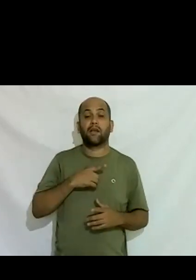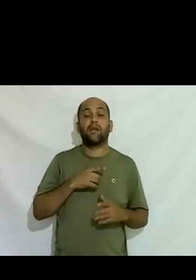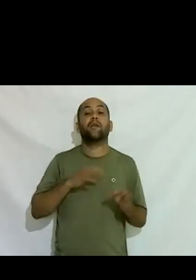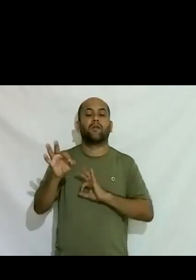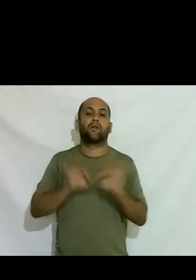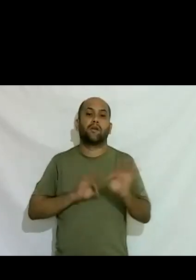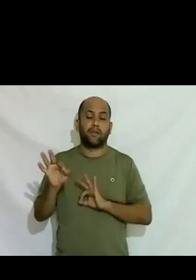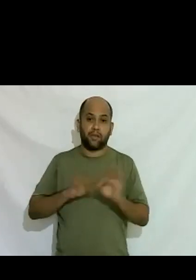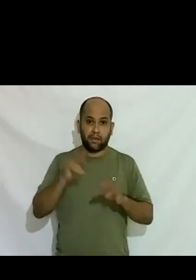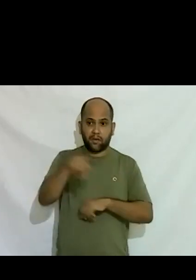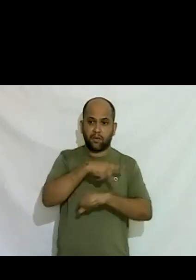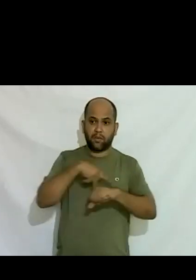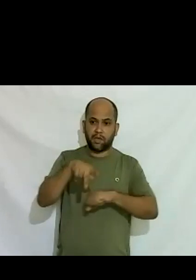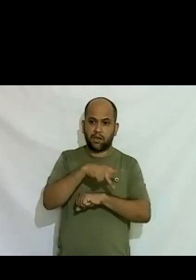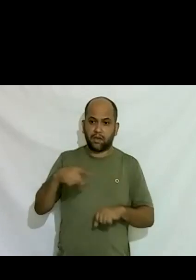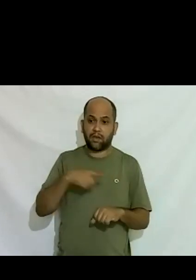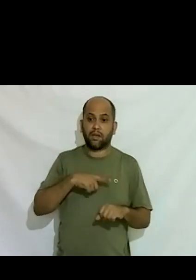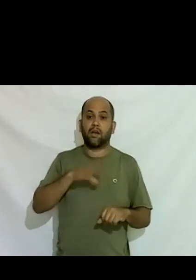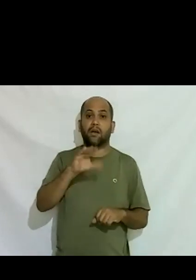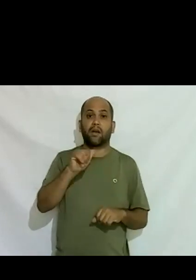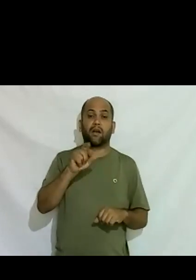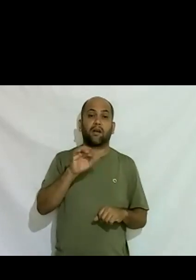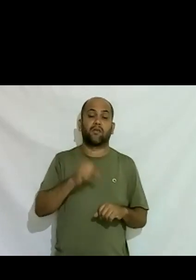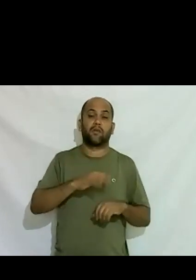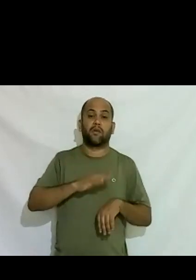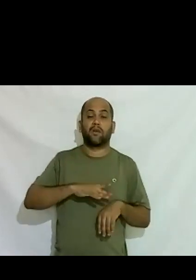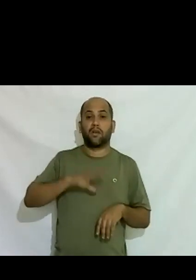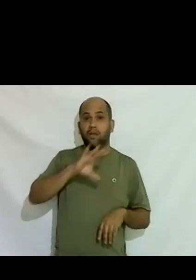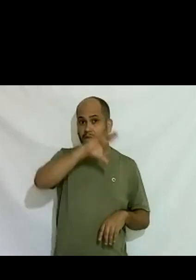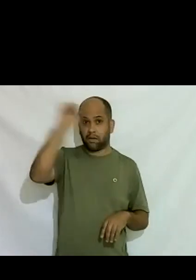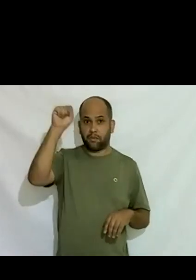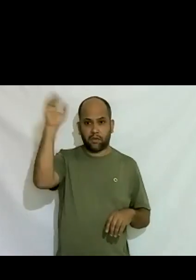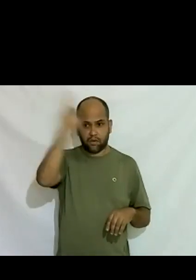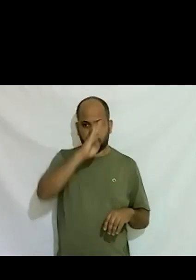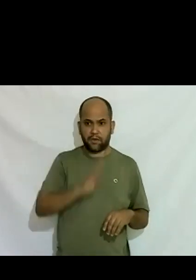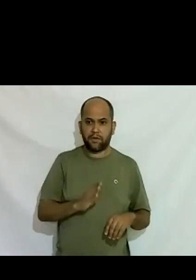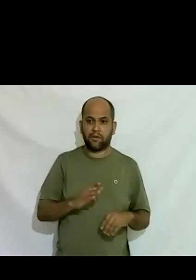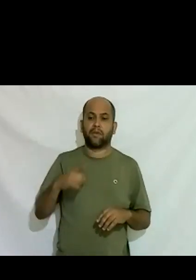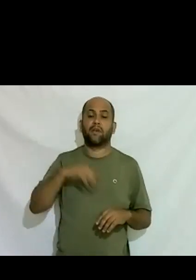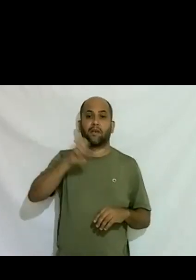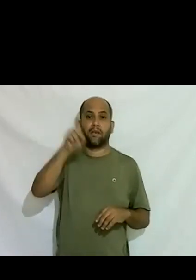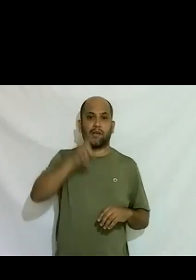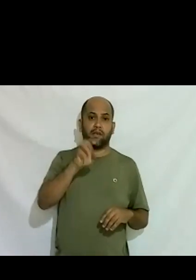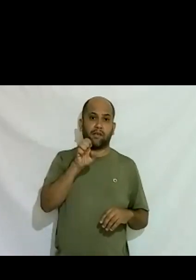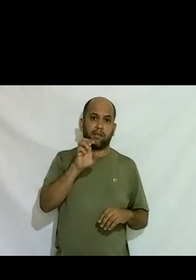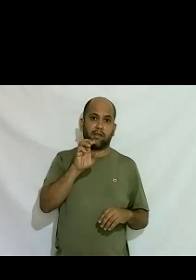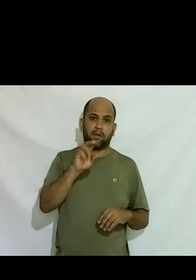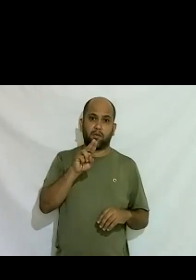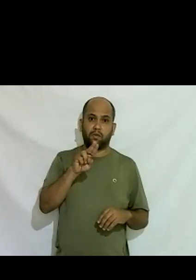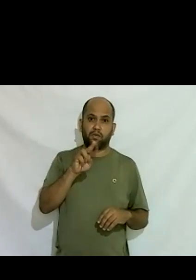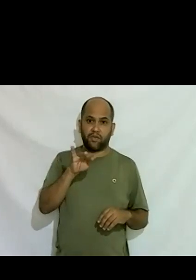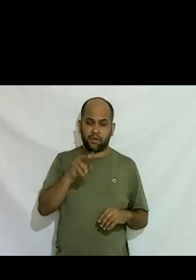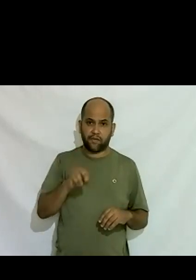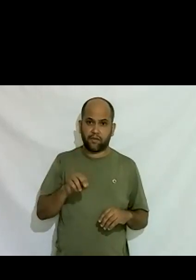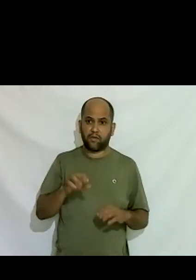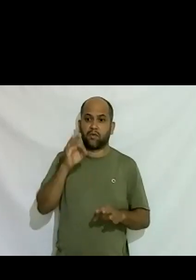é quem está nos cargos mais altos do país é quem está no executivo no legislativo no